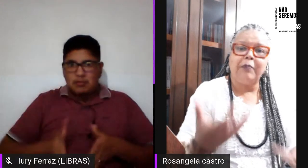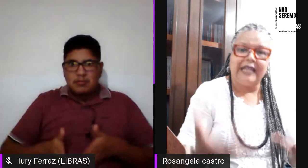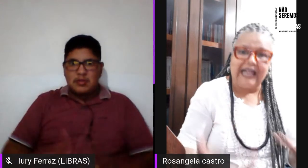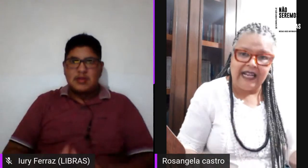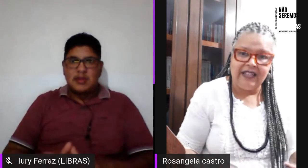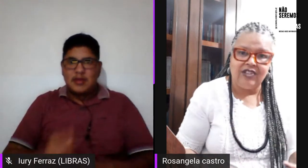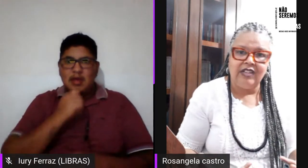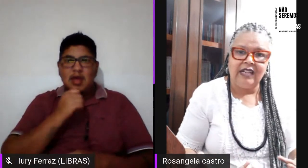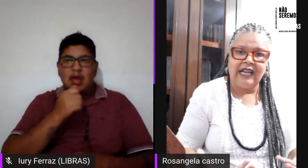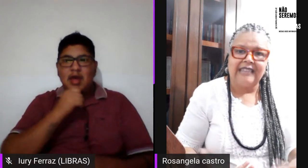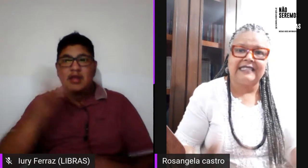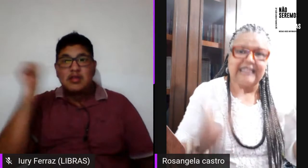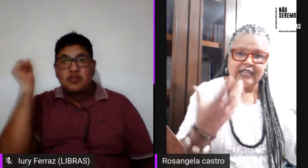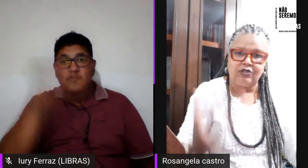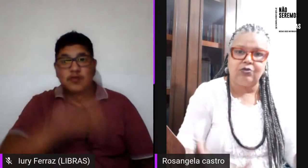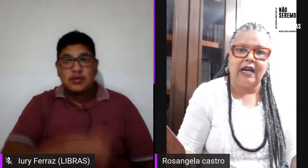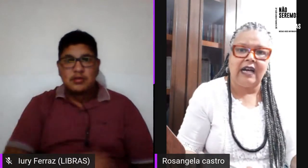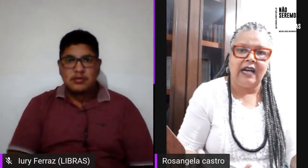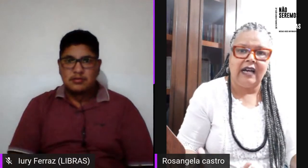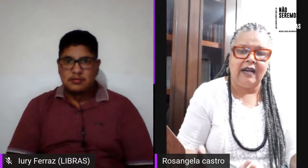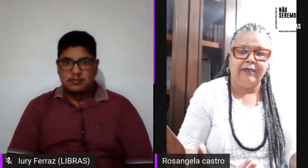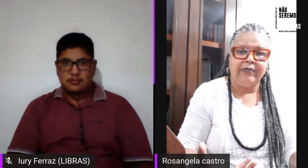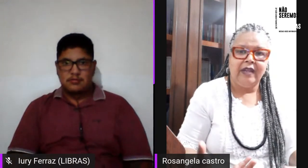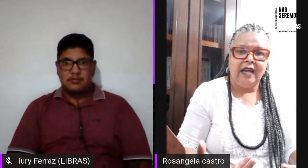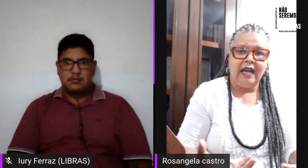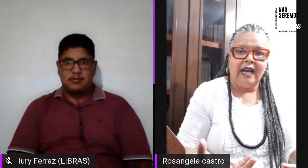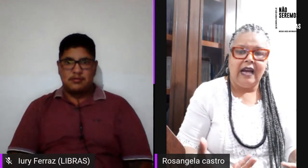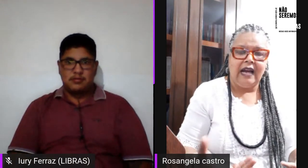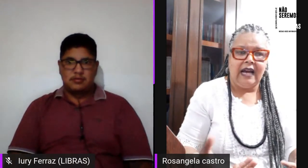muito complicadas acesso a